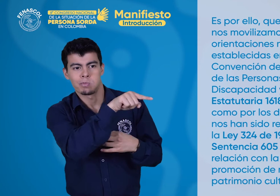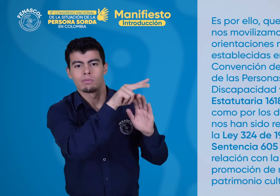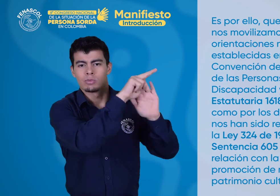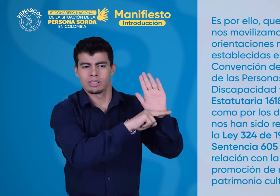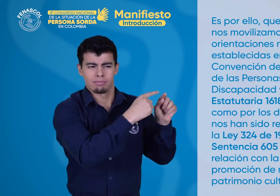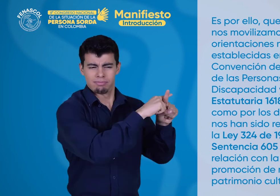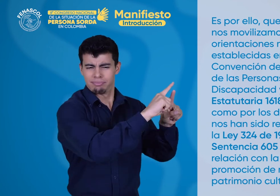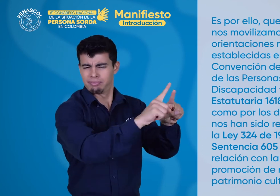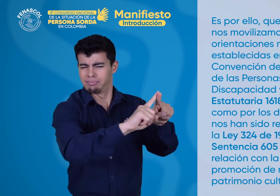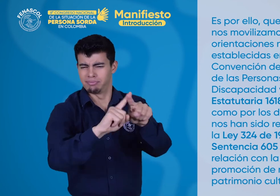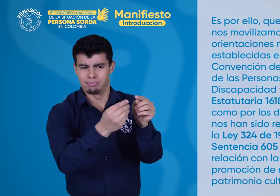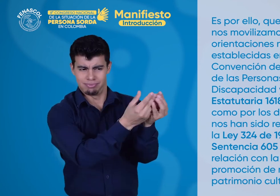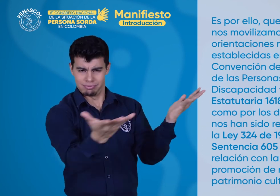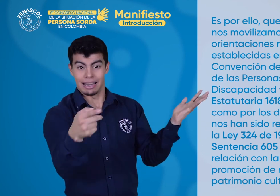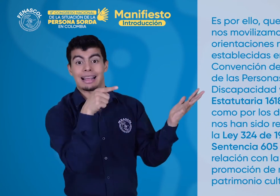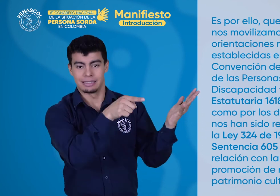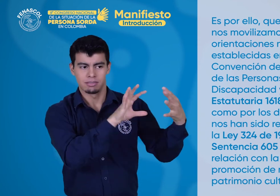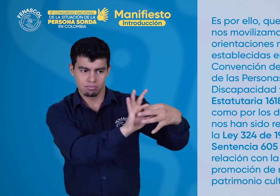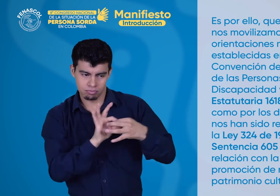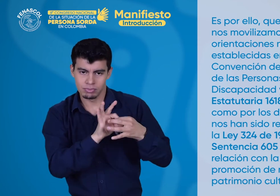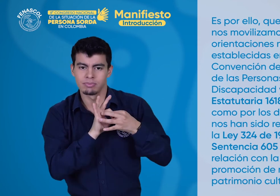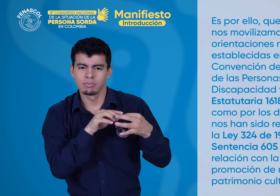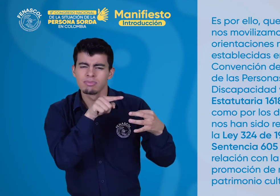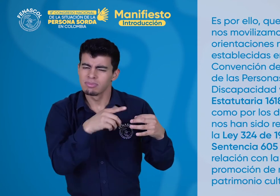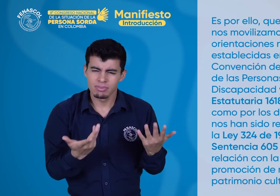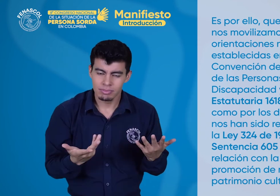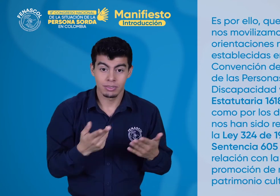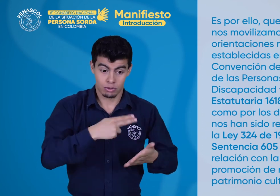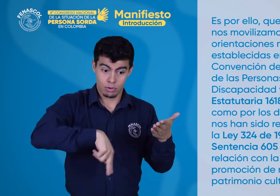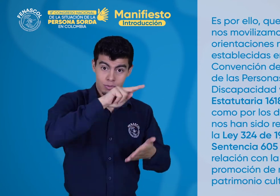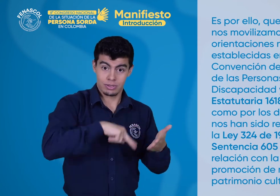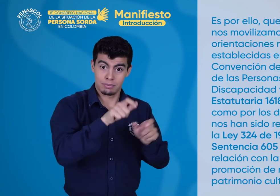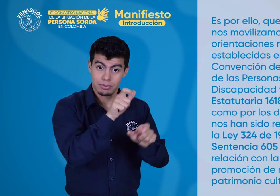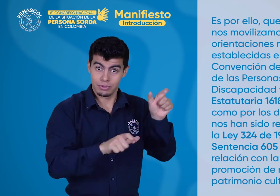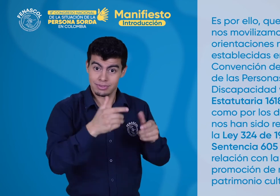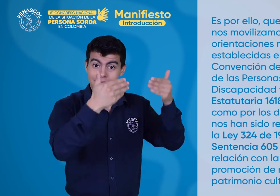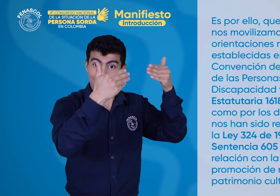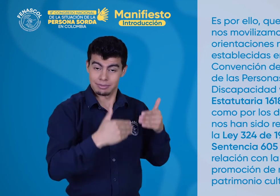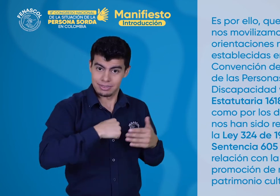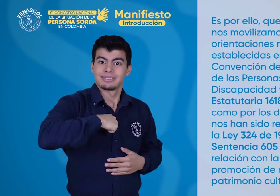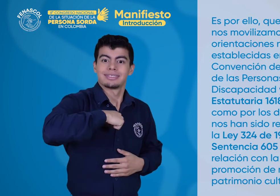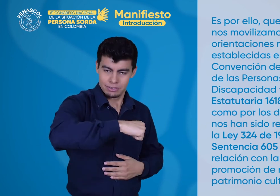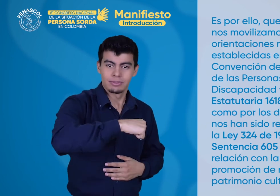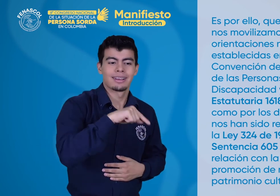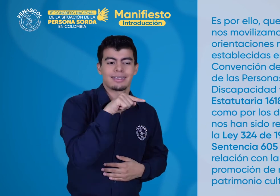movilizamos según las orientaciones normativas establecidas en la Convención de los Derechos de las Personas con